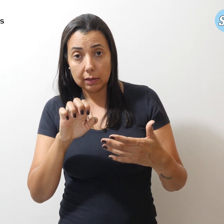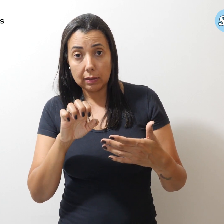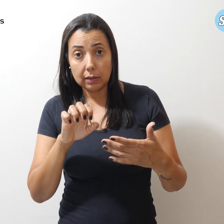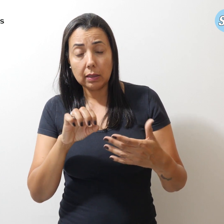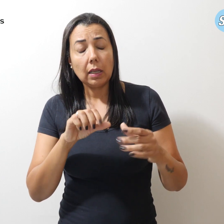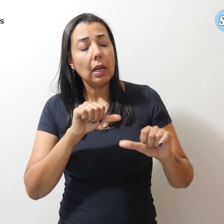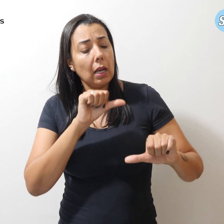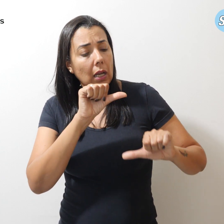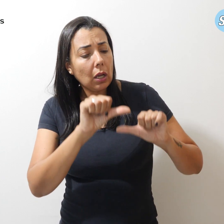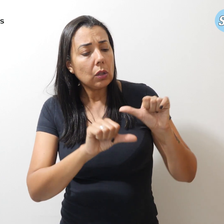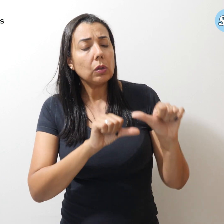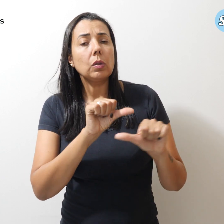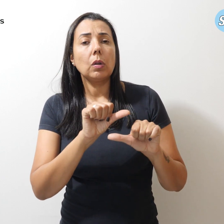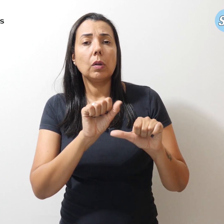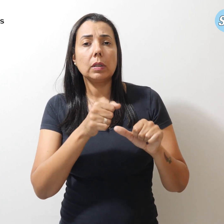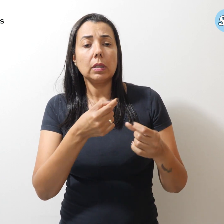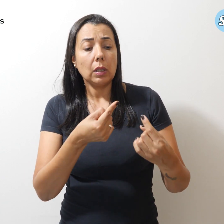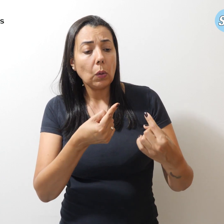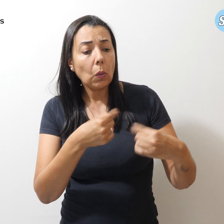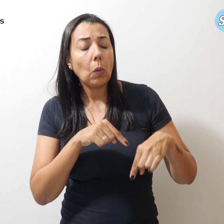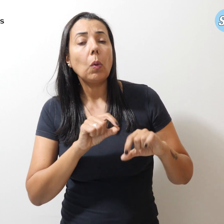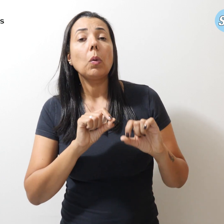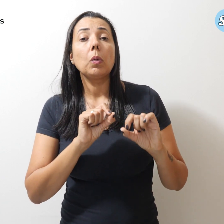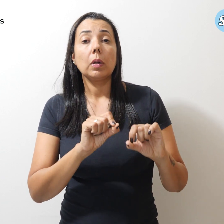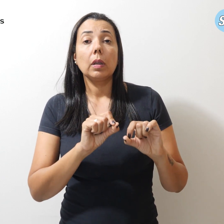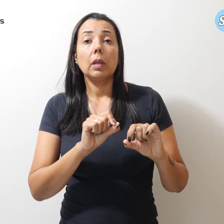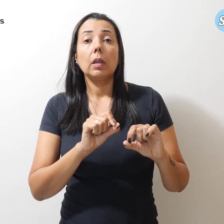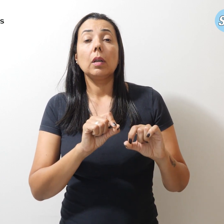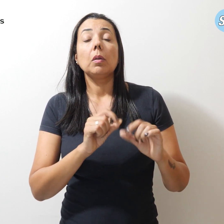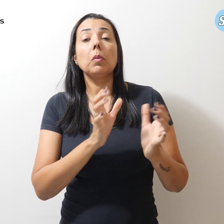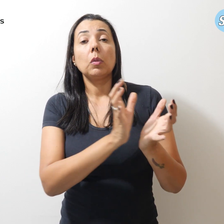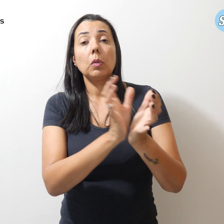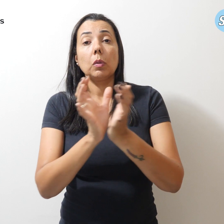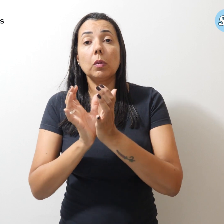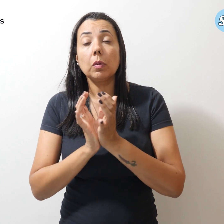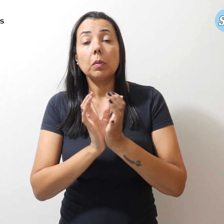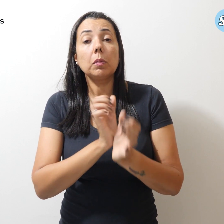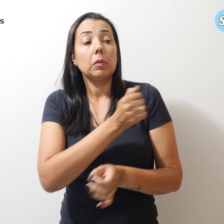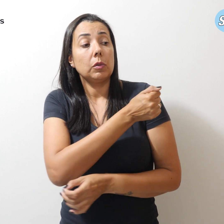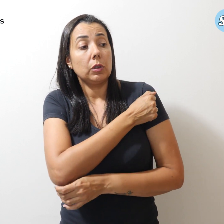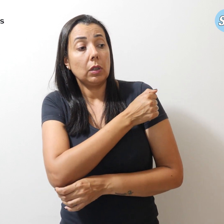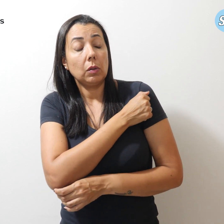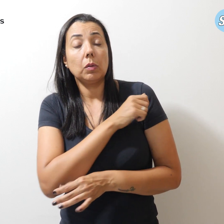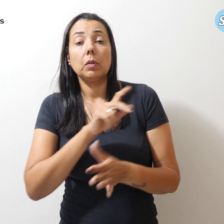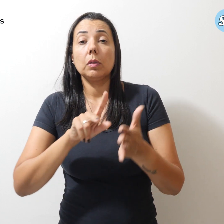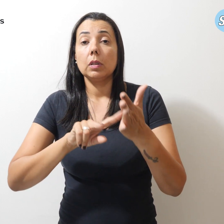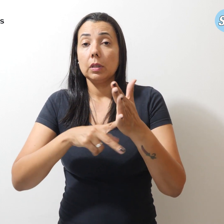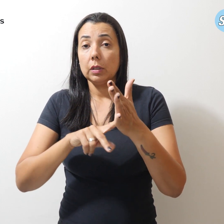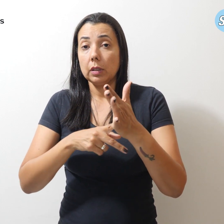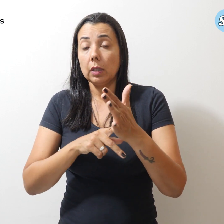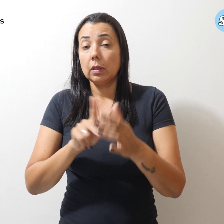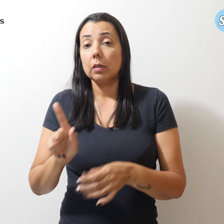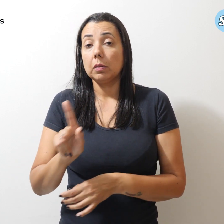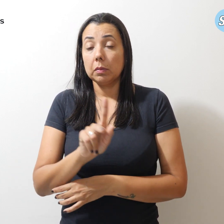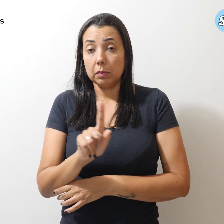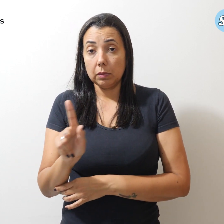mudanças são combatidas por entidades estudantis, sindicatos de professores e